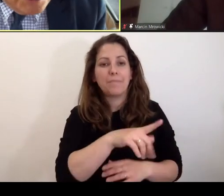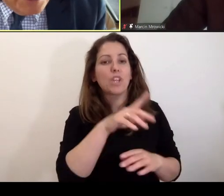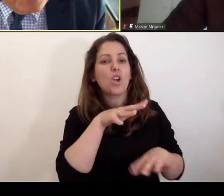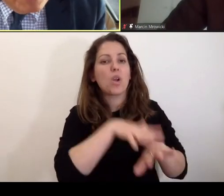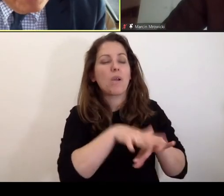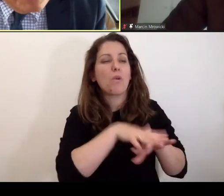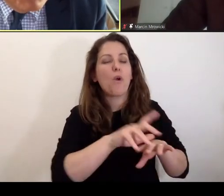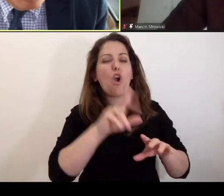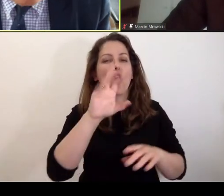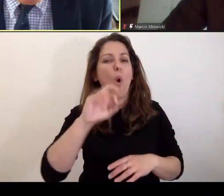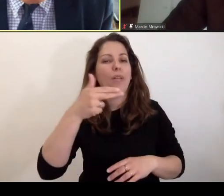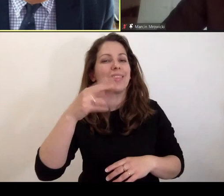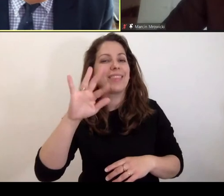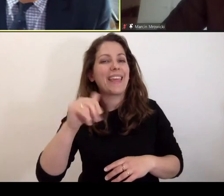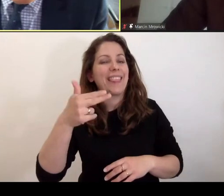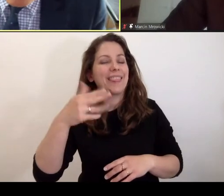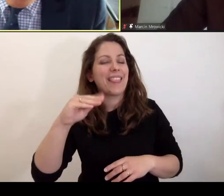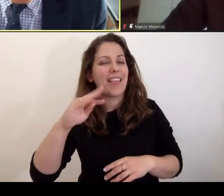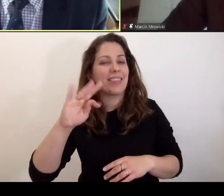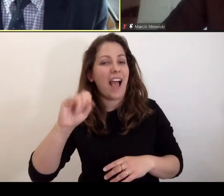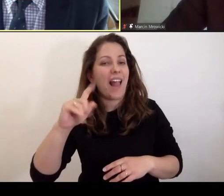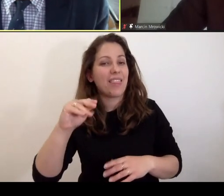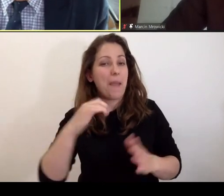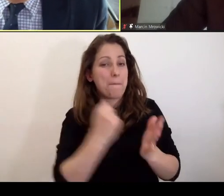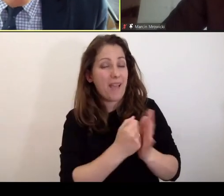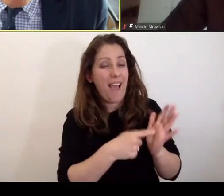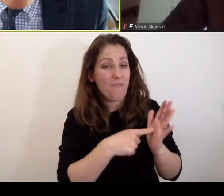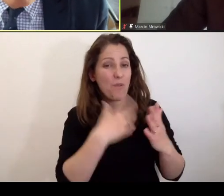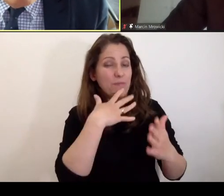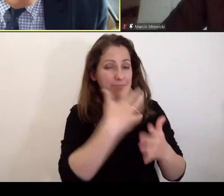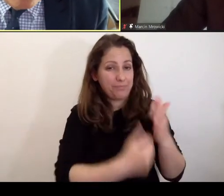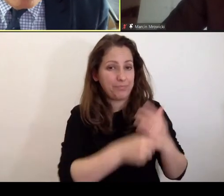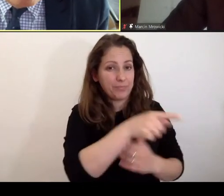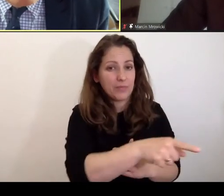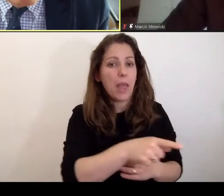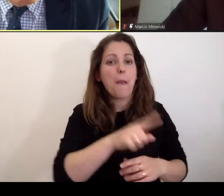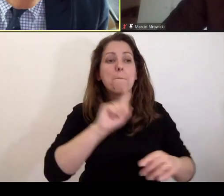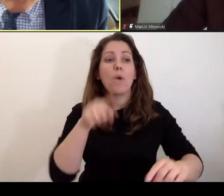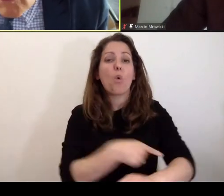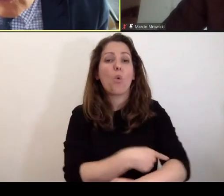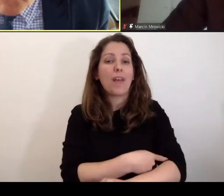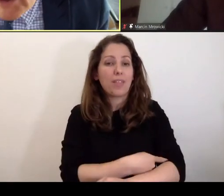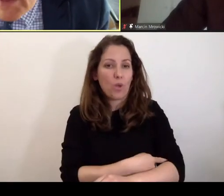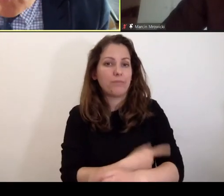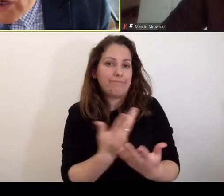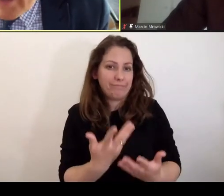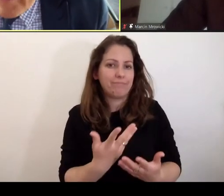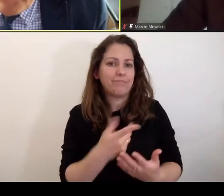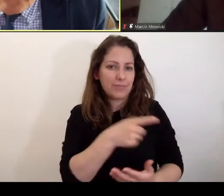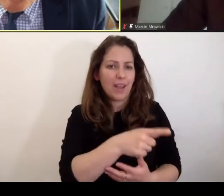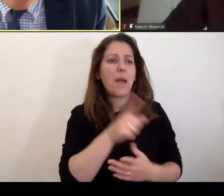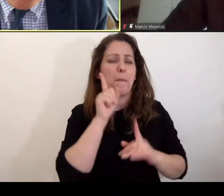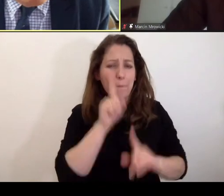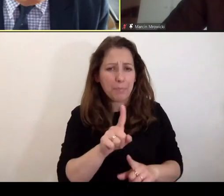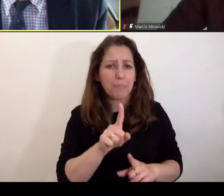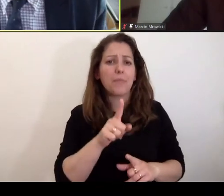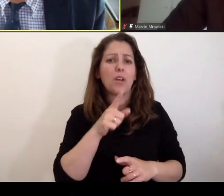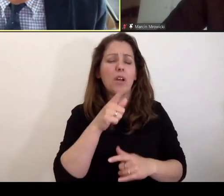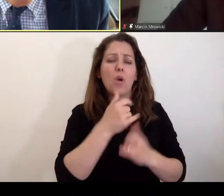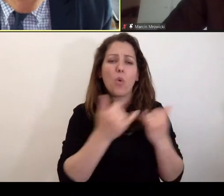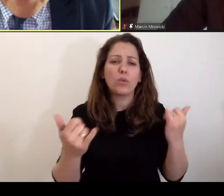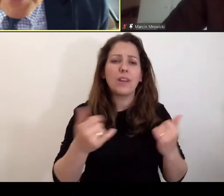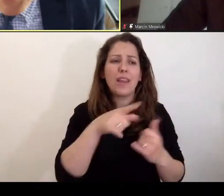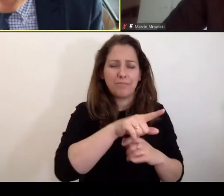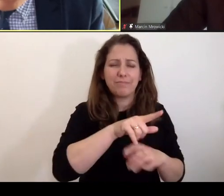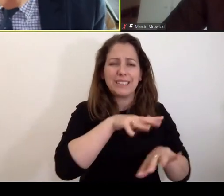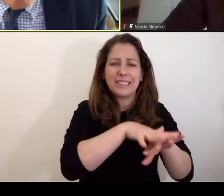kontynentalnych i on jest w zasadzie powinien być nam bliski, bo prokurator jako taki, owszem, występuje w systemach komunalnych,